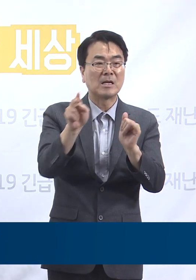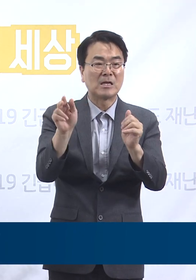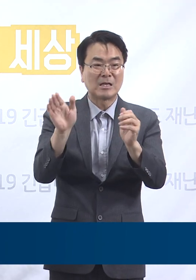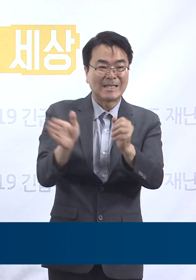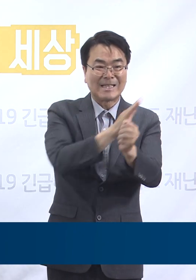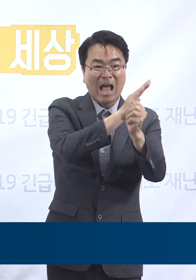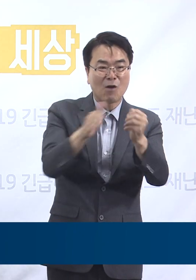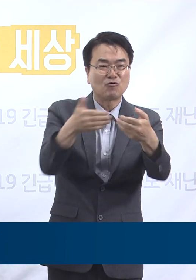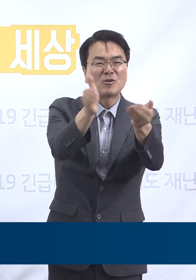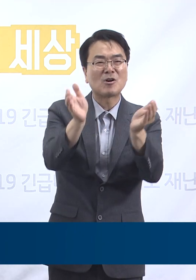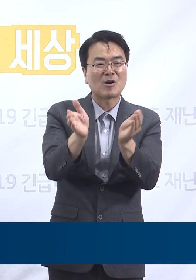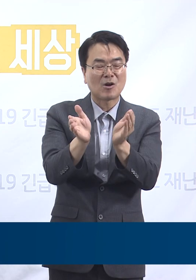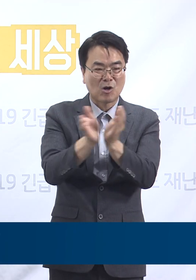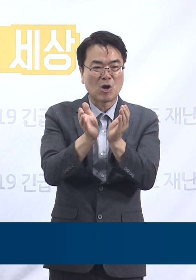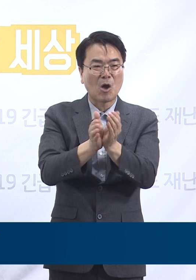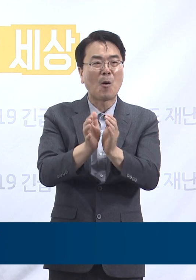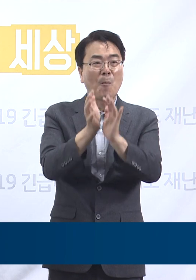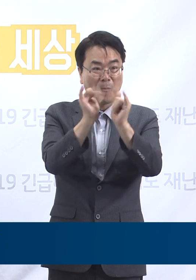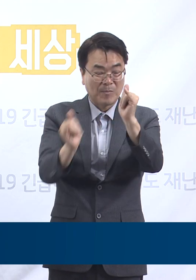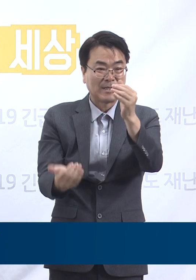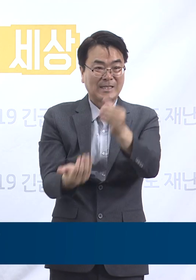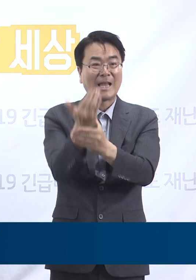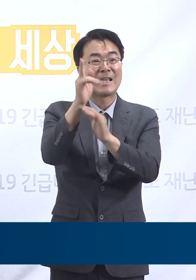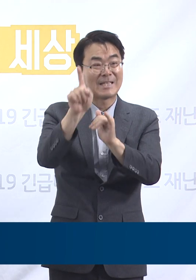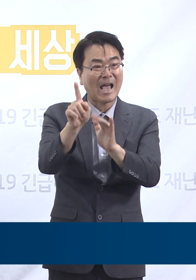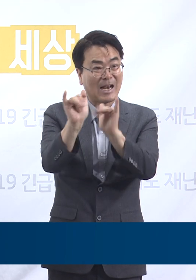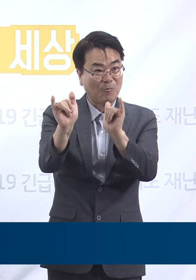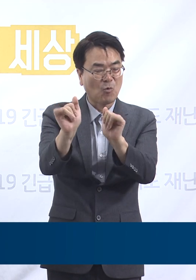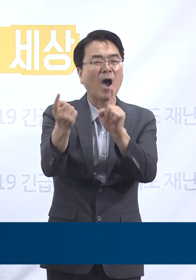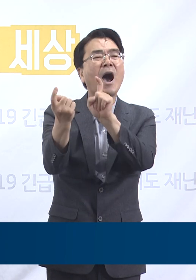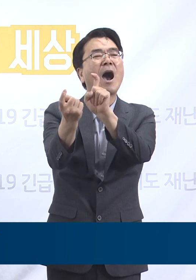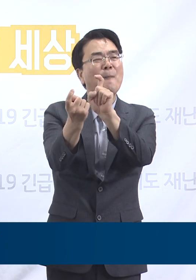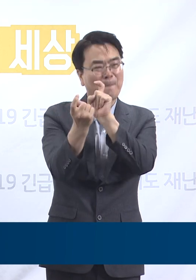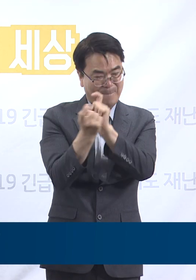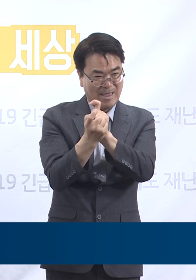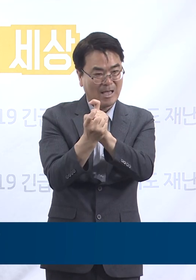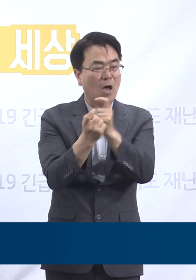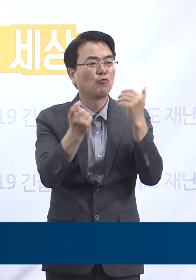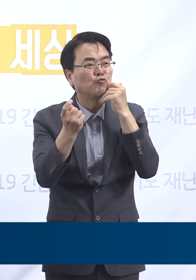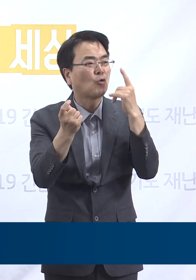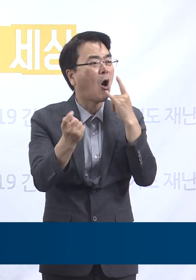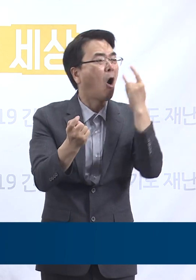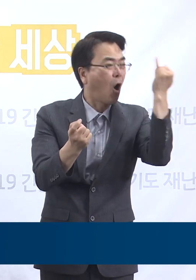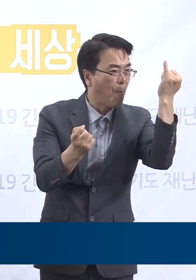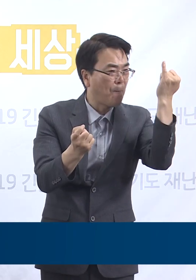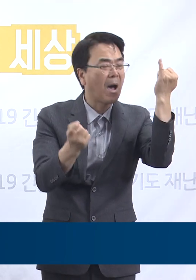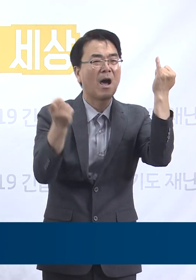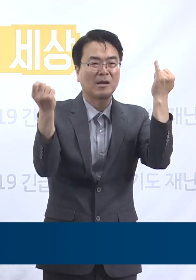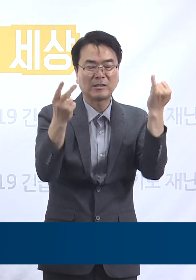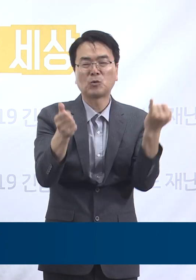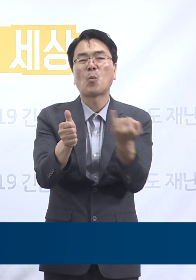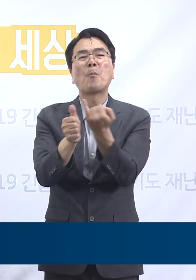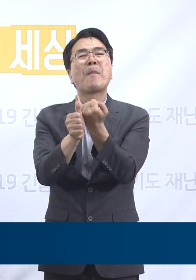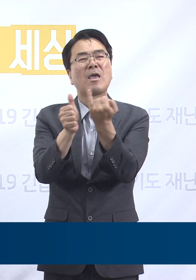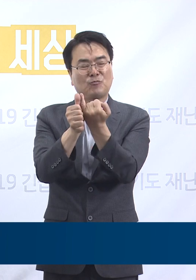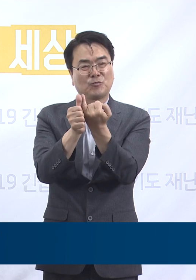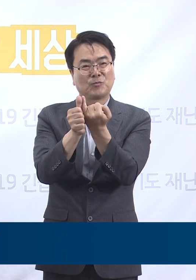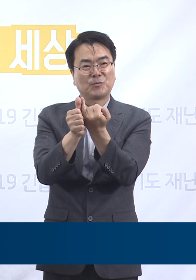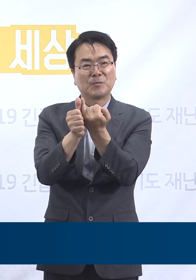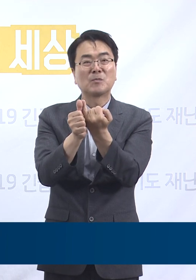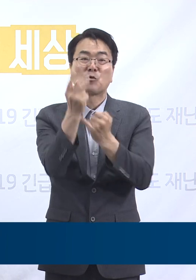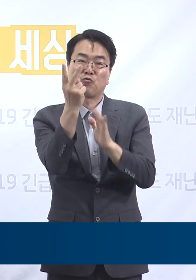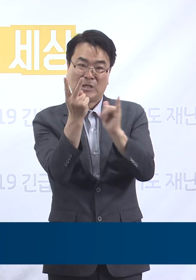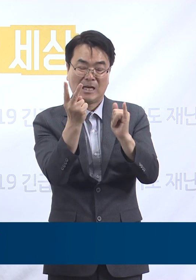회원인 서울 거주 확진자의 접촉자들로 김포시에 거주하는 어머니와 또 다른 배우자입니다. 5월